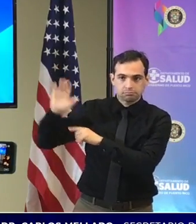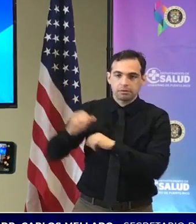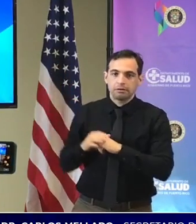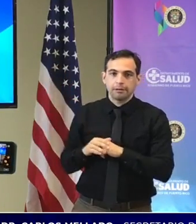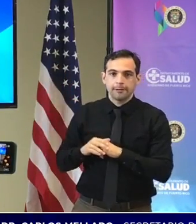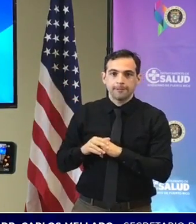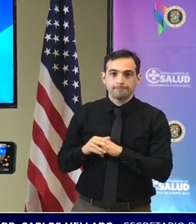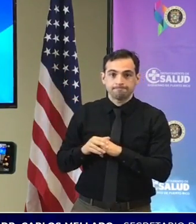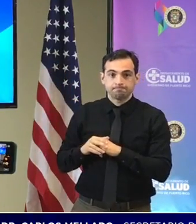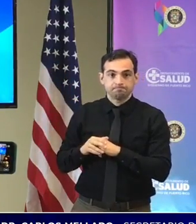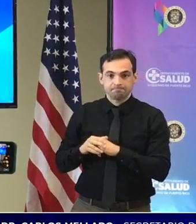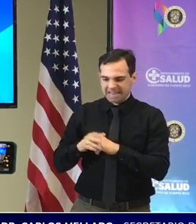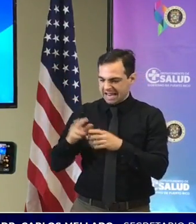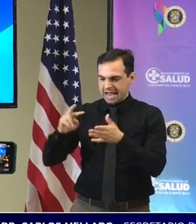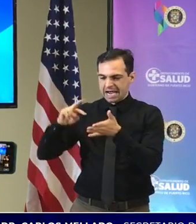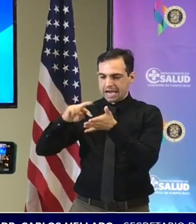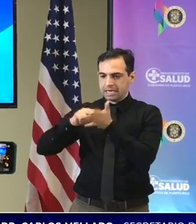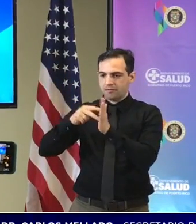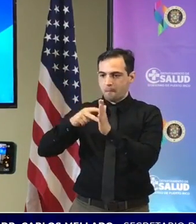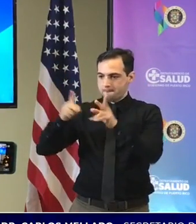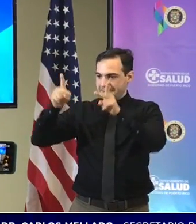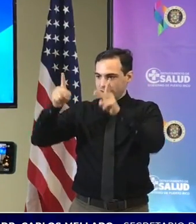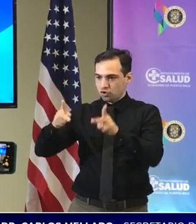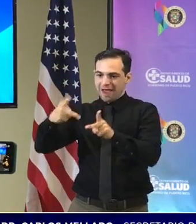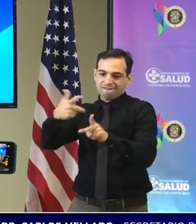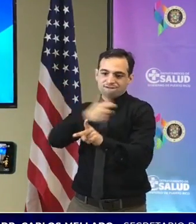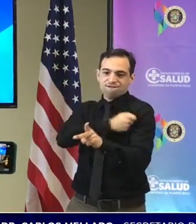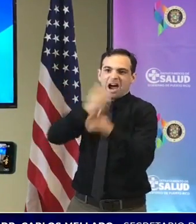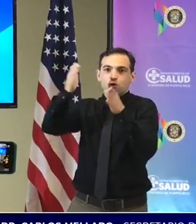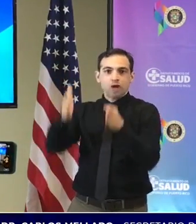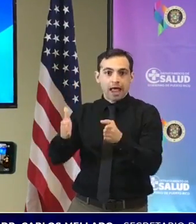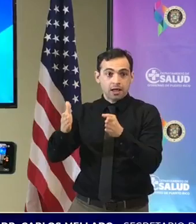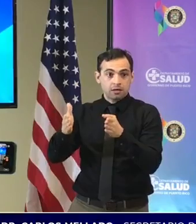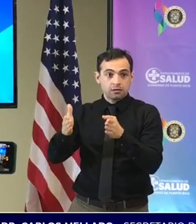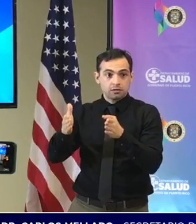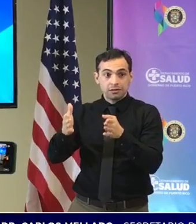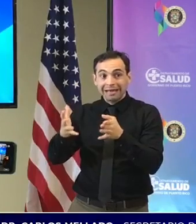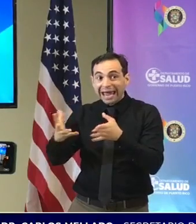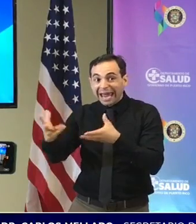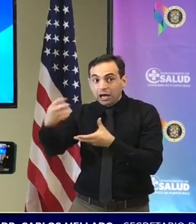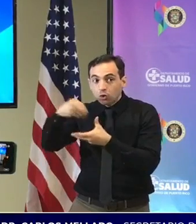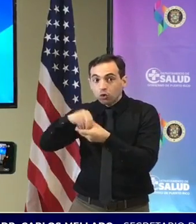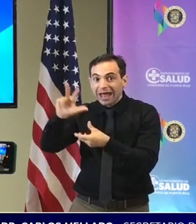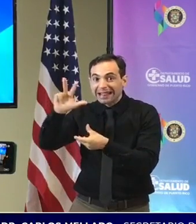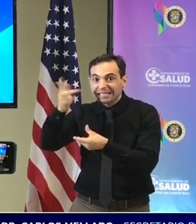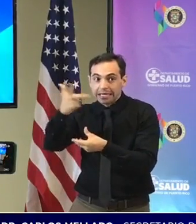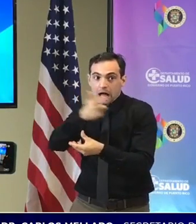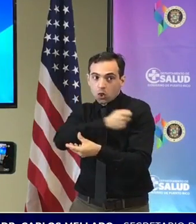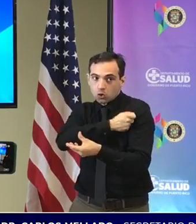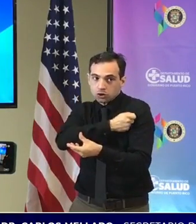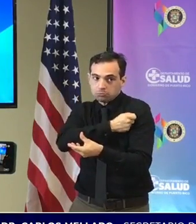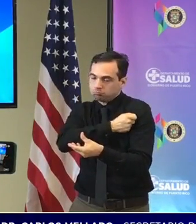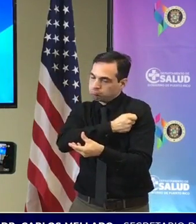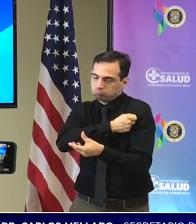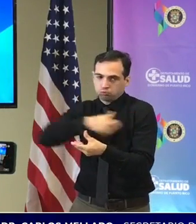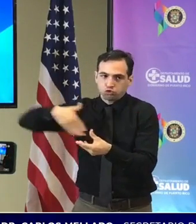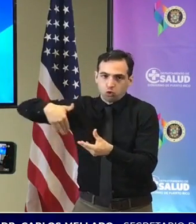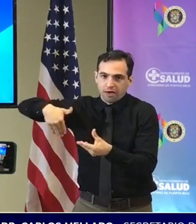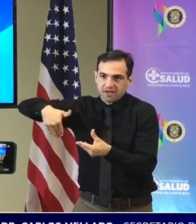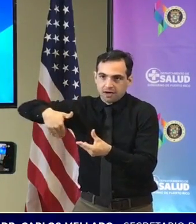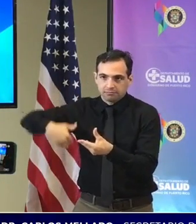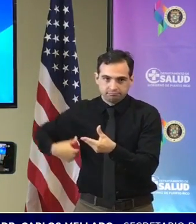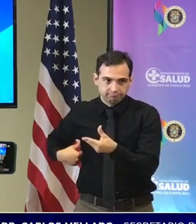completamente vacunado incluyendo la tercera dosis y obviamente viene otra vacuna con todas ¿verdad? con toda la